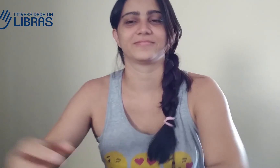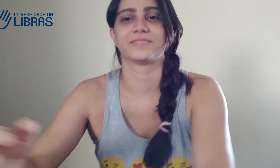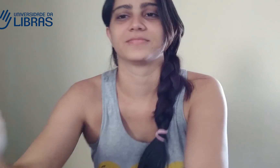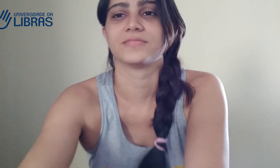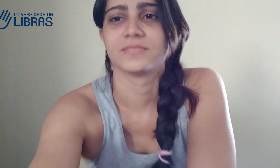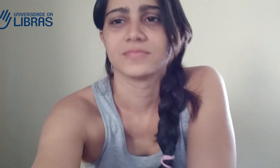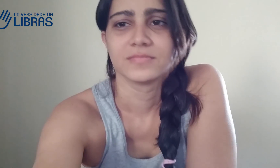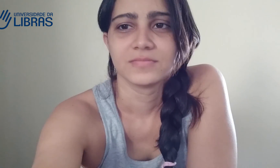profissional. Tchau! Tchau! Tchau! Tchau! Tchau! Obrigado.